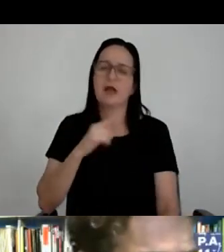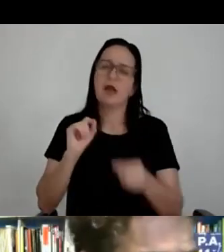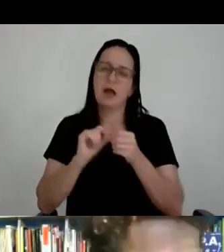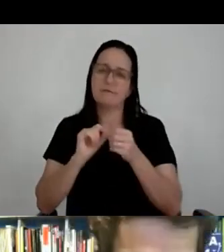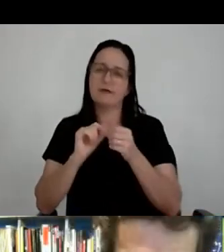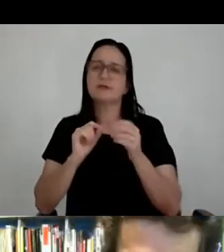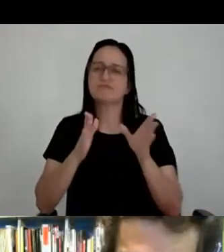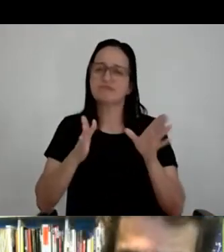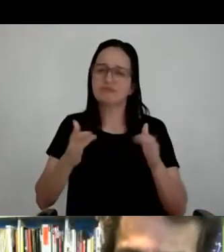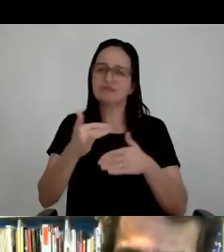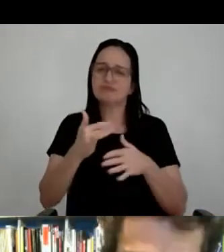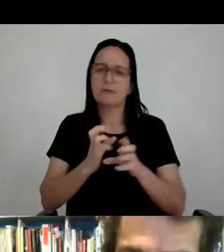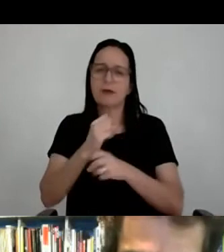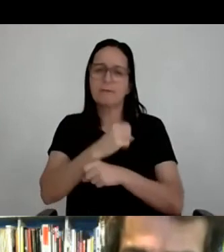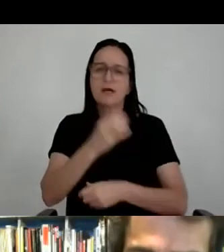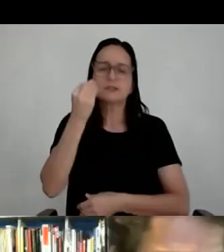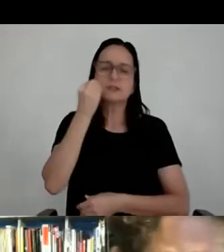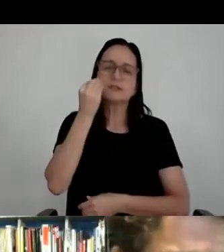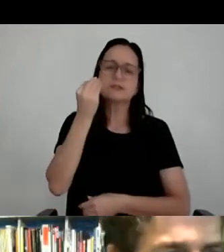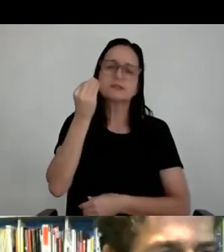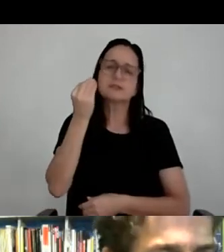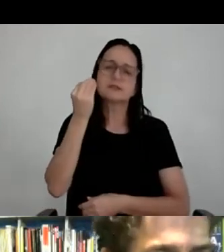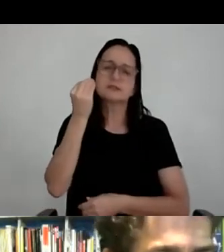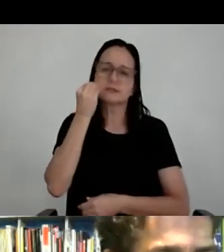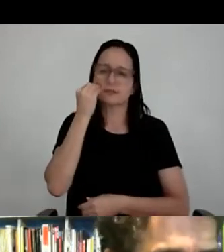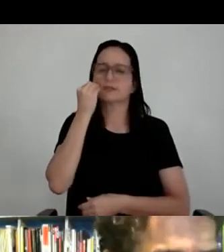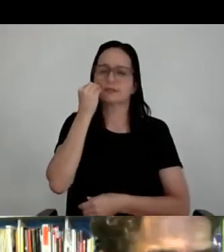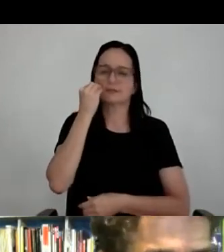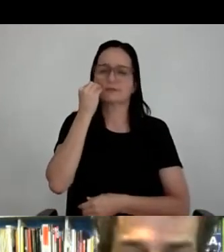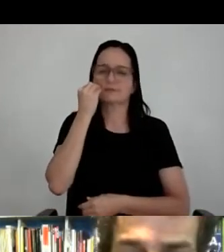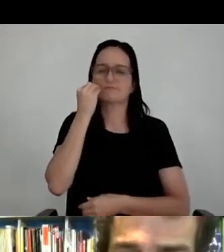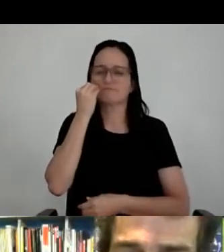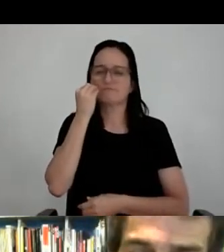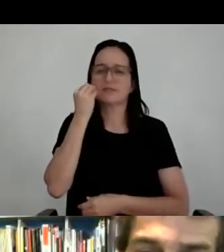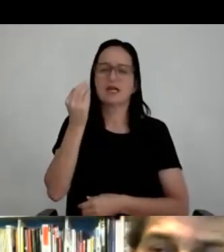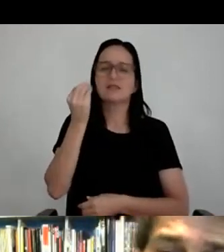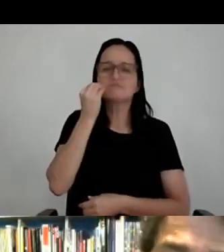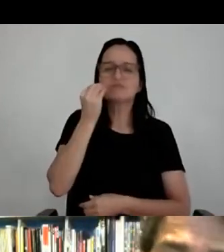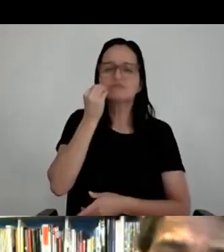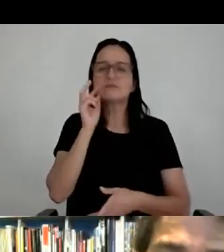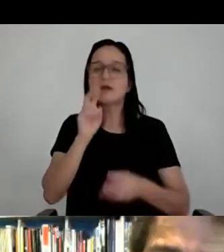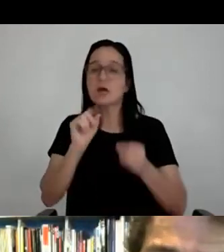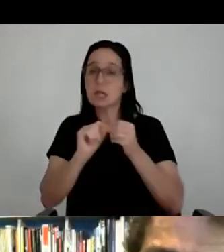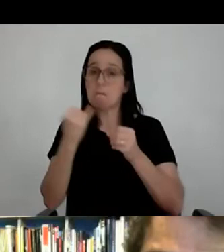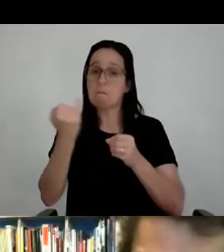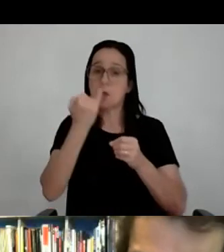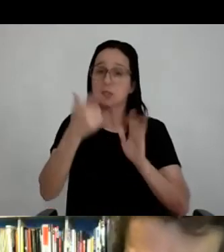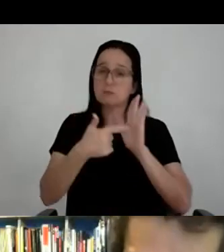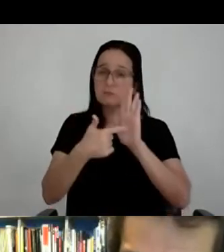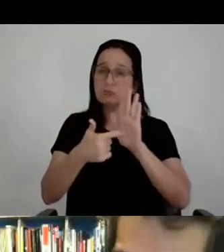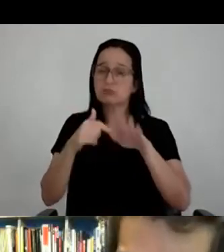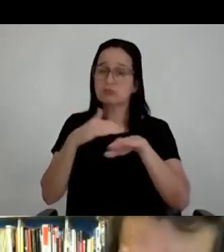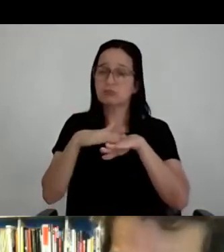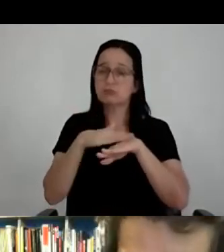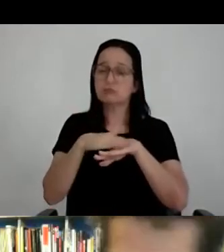para testar, mesmo que o 3D nos dê isso hoje em dia, a gente achou que uma maquete física era importante. Conversando com o Glauco